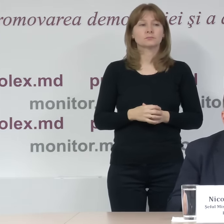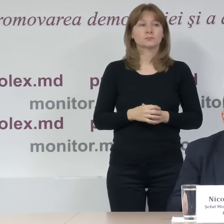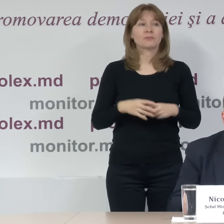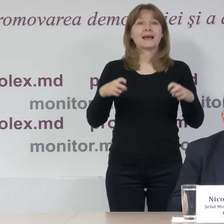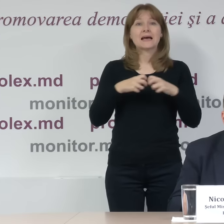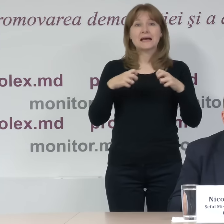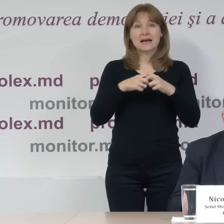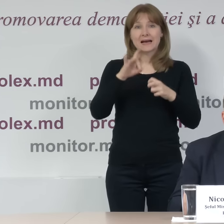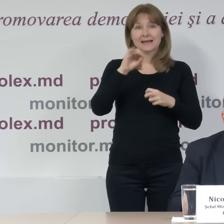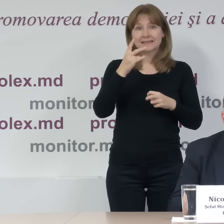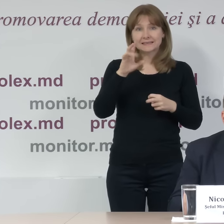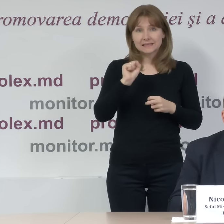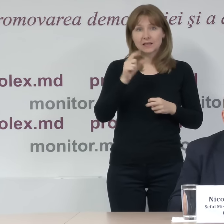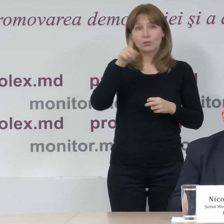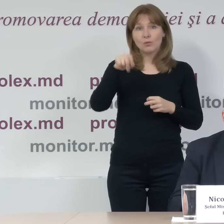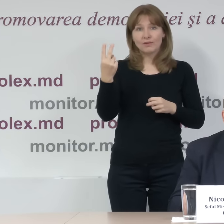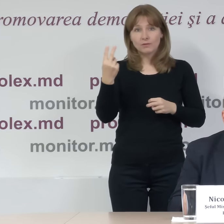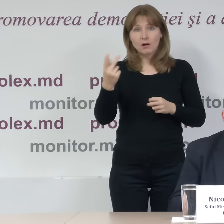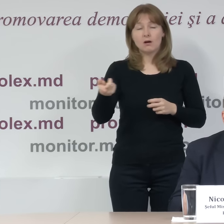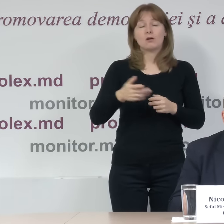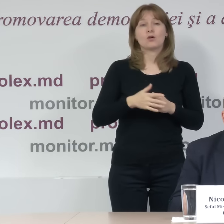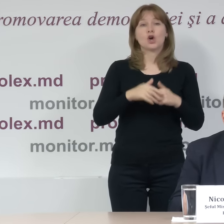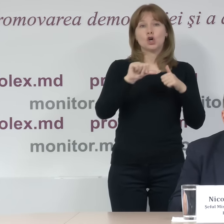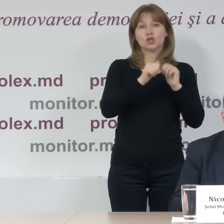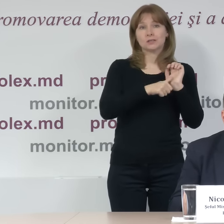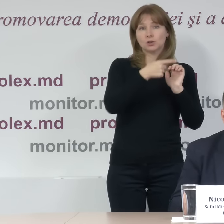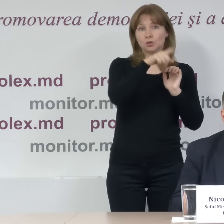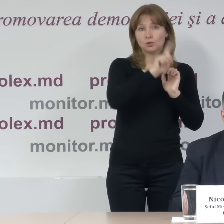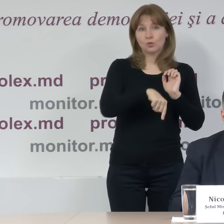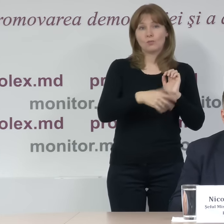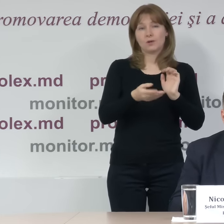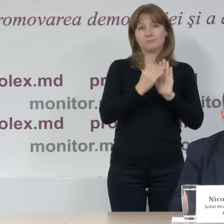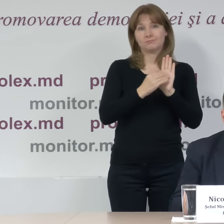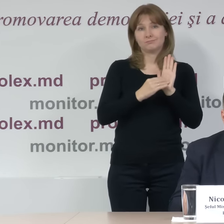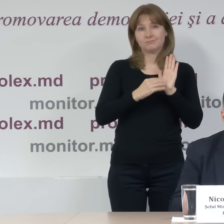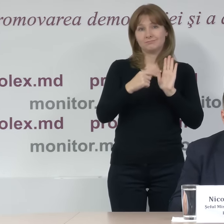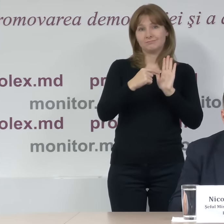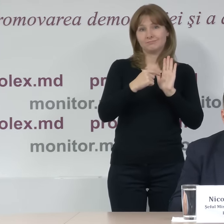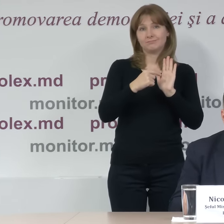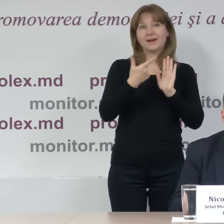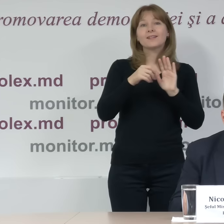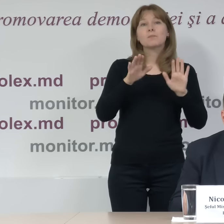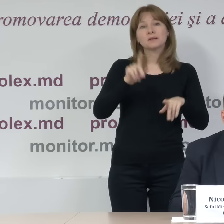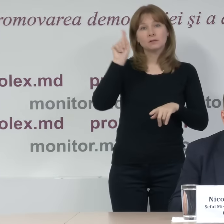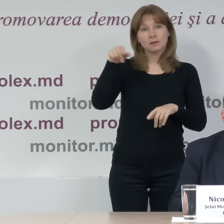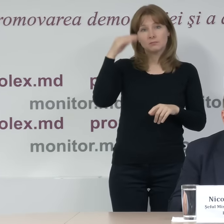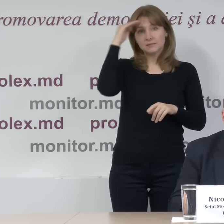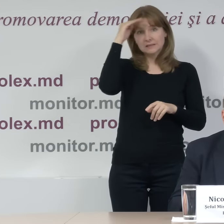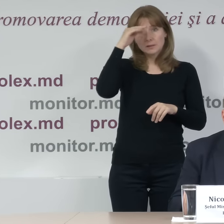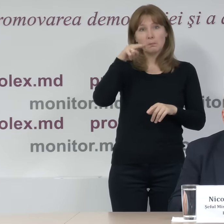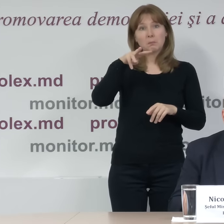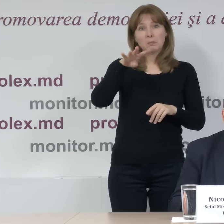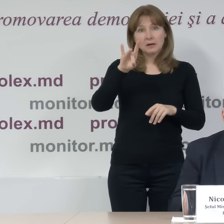Rezină, secția 2, secția 16 din circunscripția pentru alegătorii din regiunea transistreană